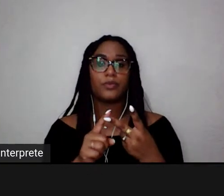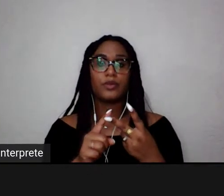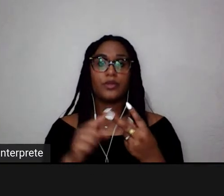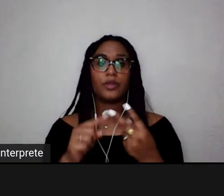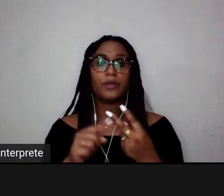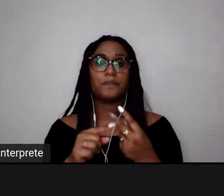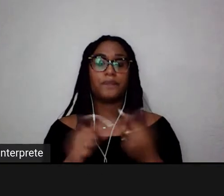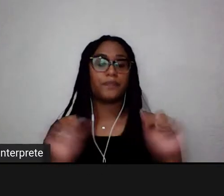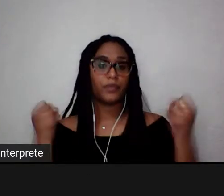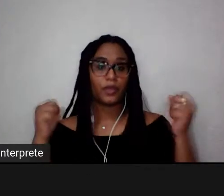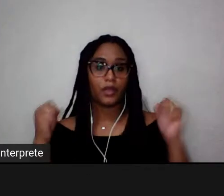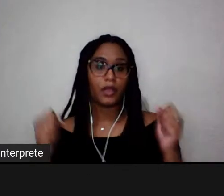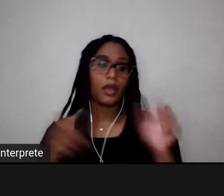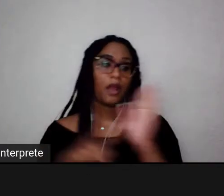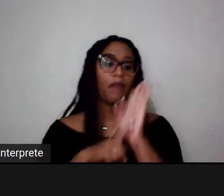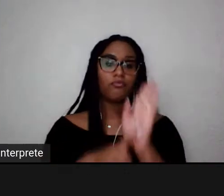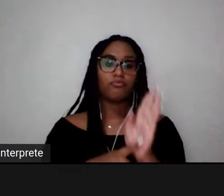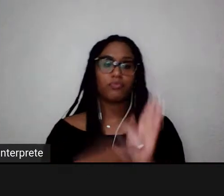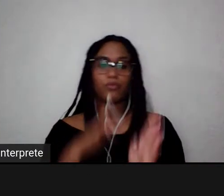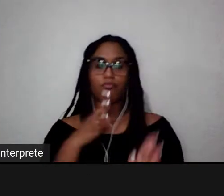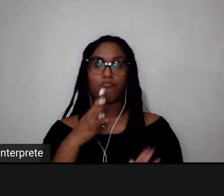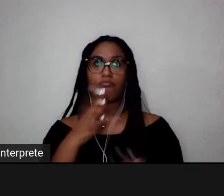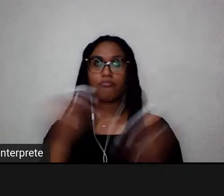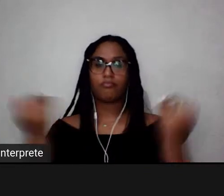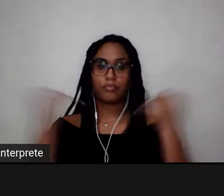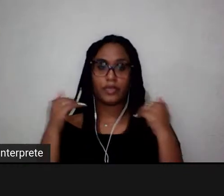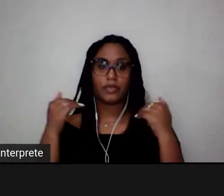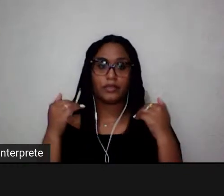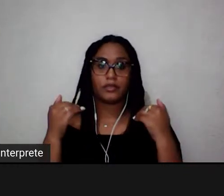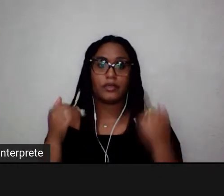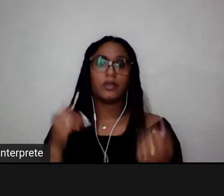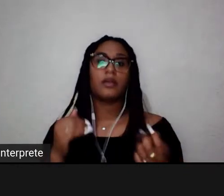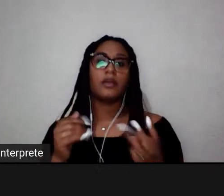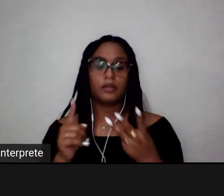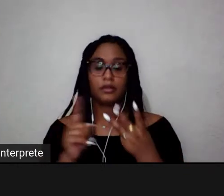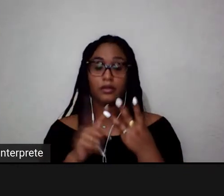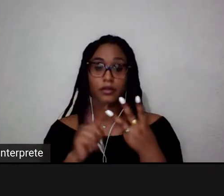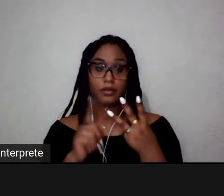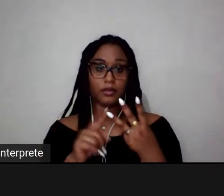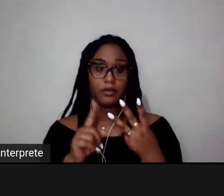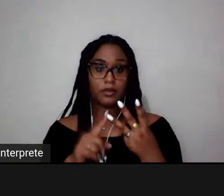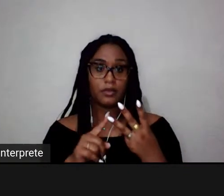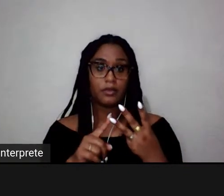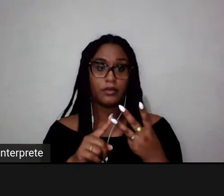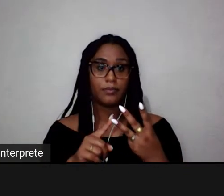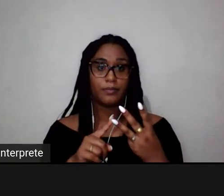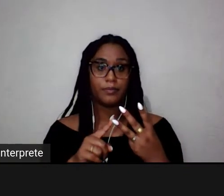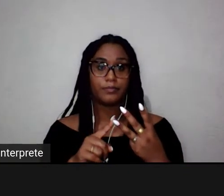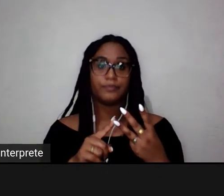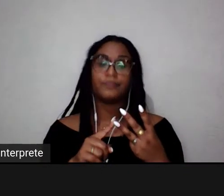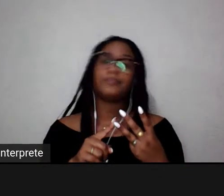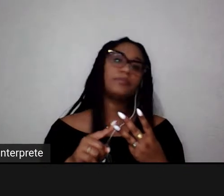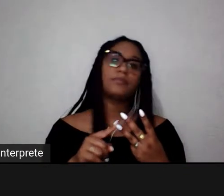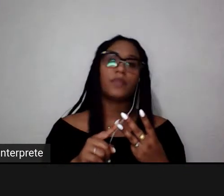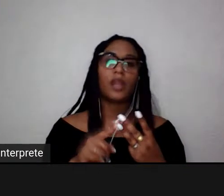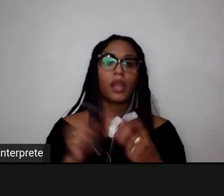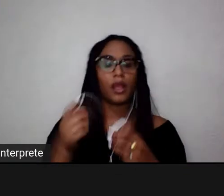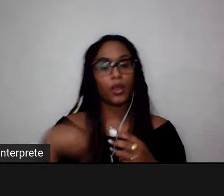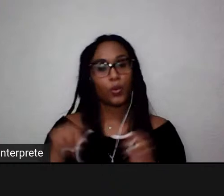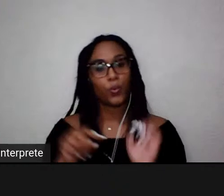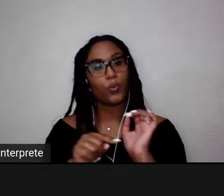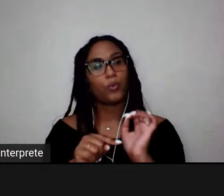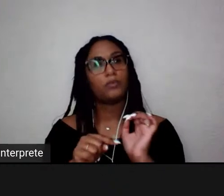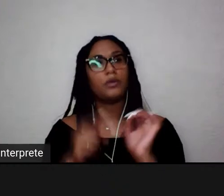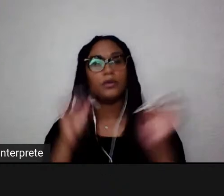pode ajudar no autoconhecimento? E, juntamente com essa, ao que a gente pode atribuir a mudança de